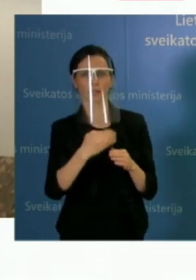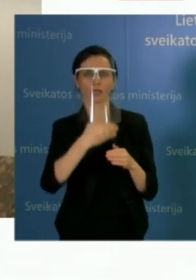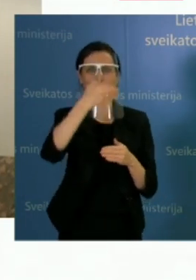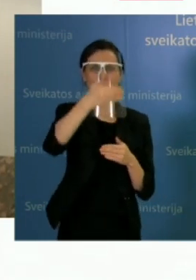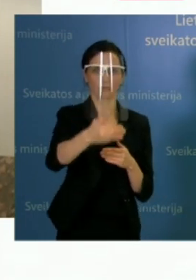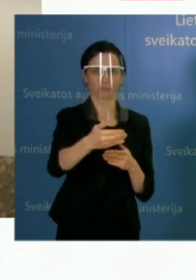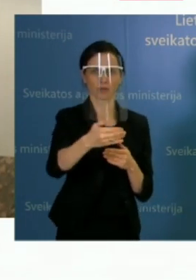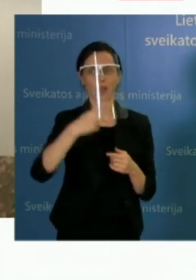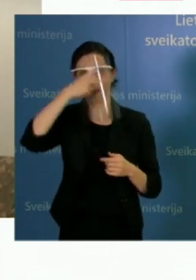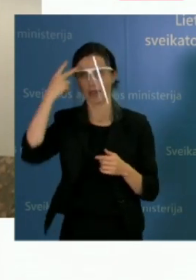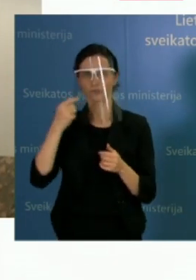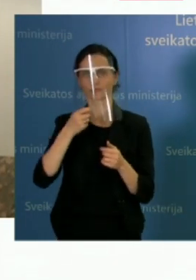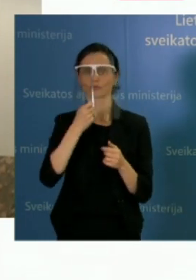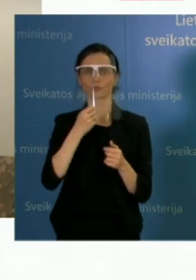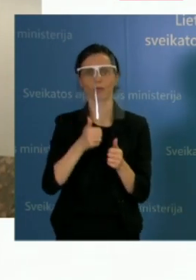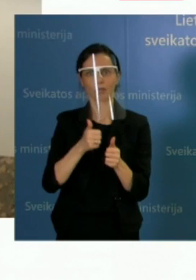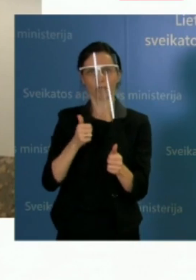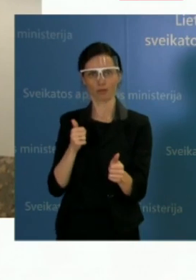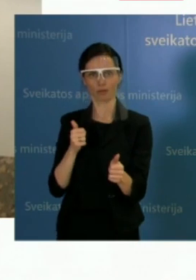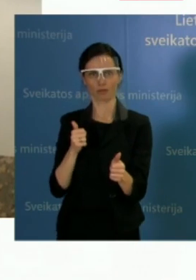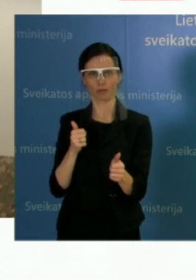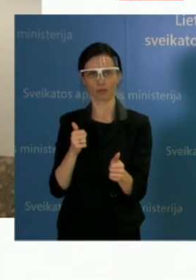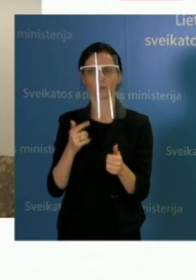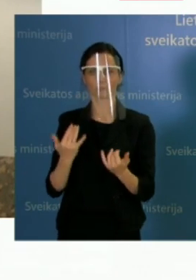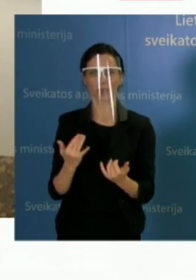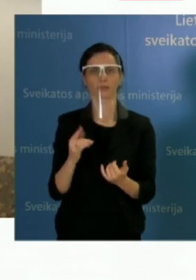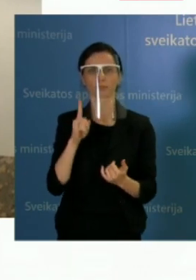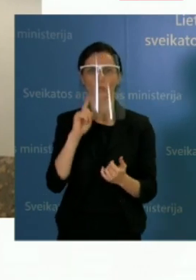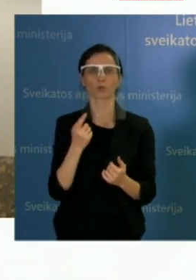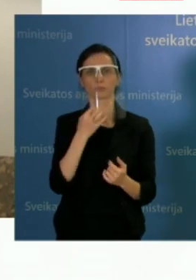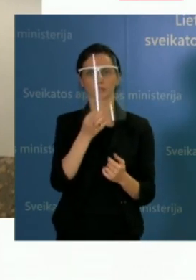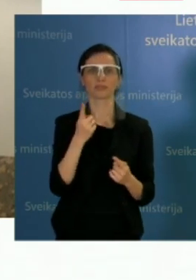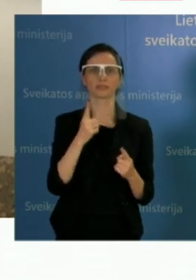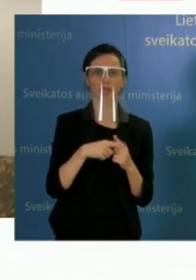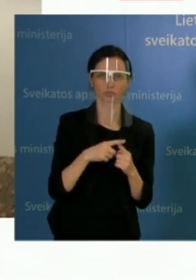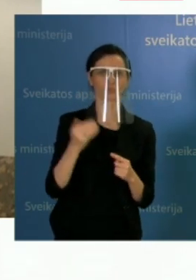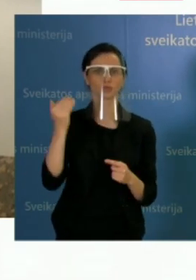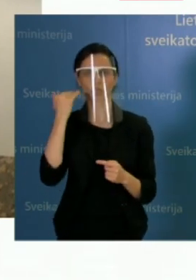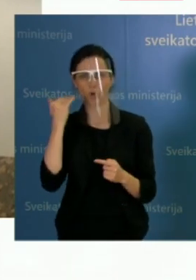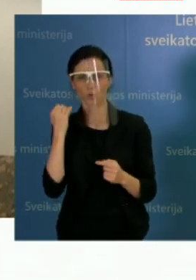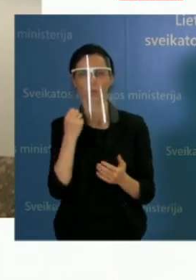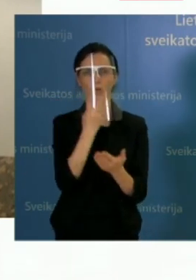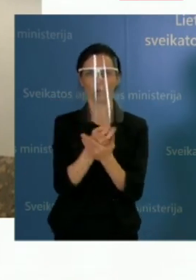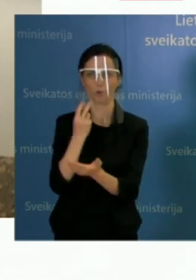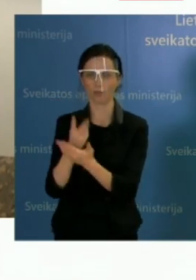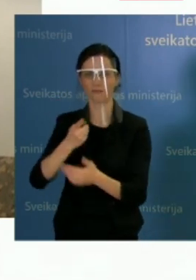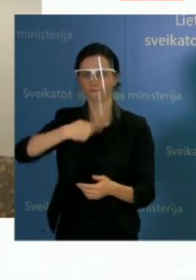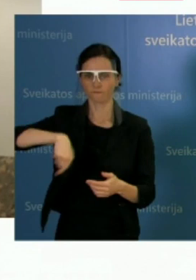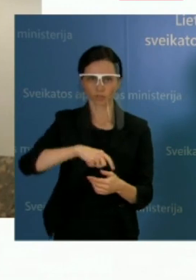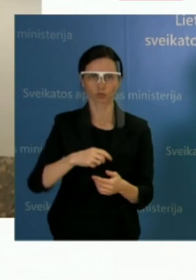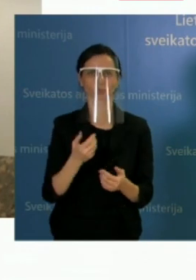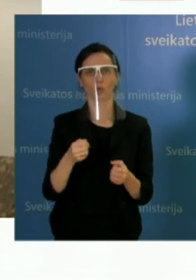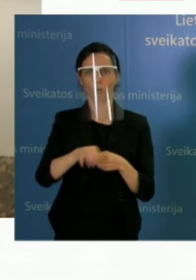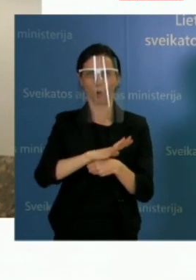tai šiandien visos telšių ir šiaulių lygonės yra atidariusios covidinius skylius.